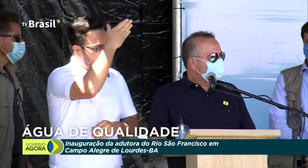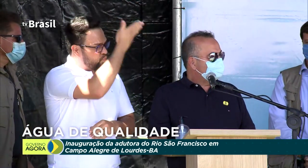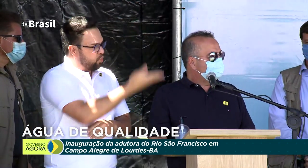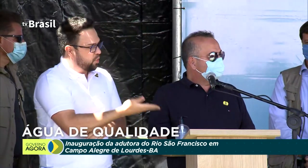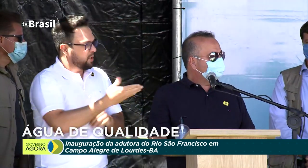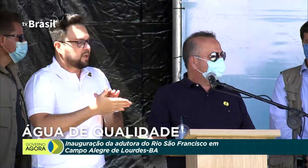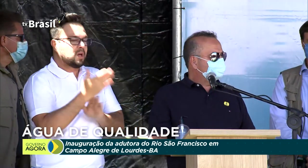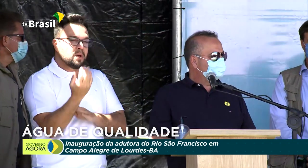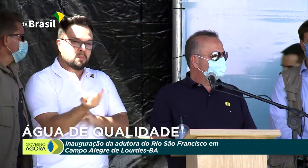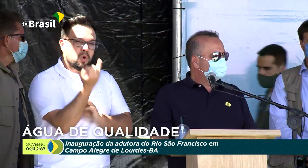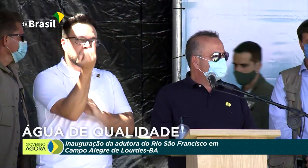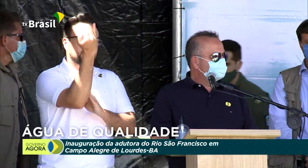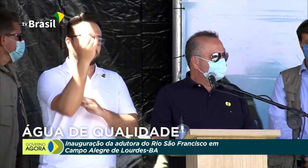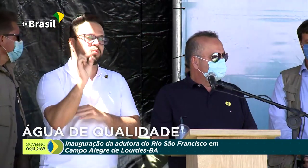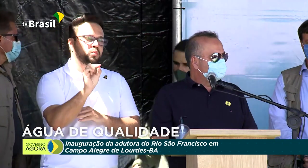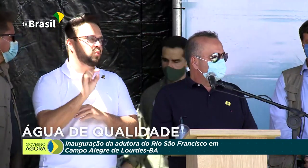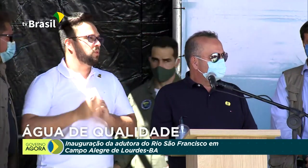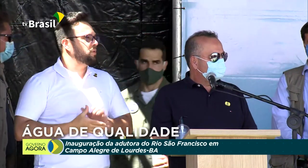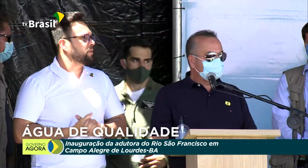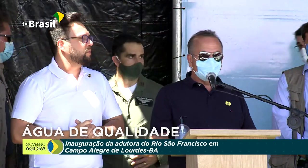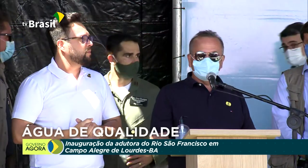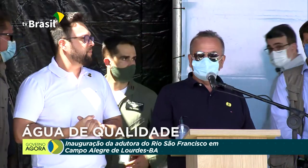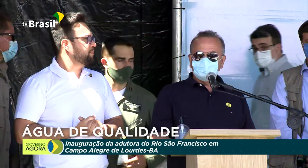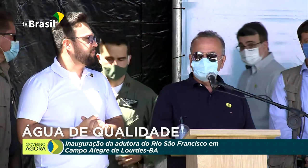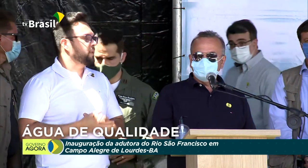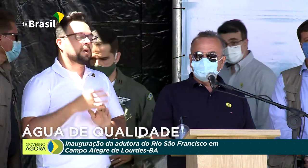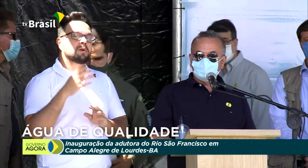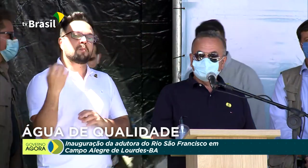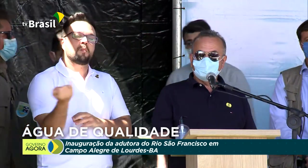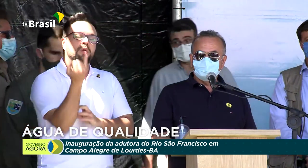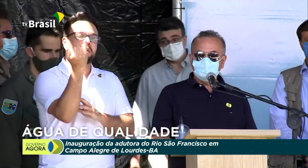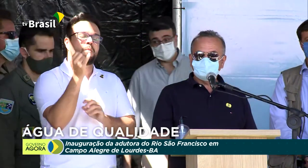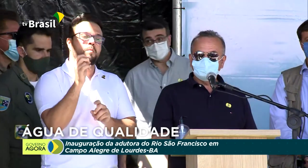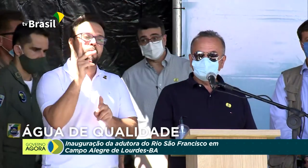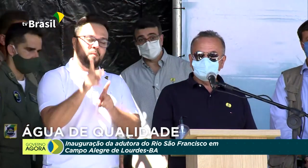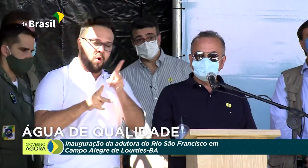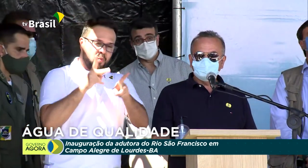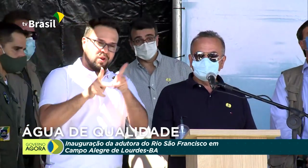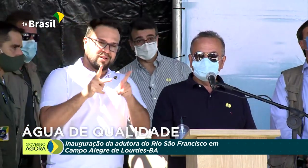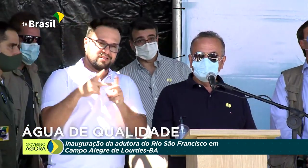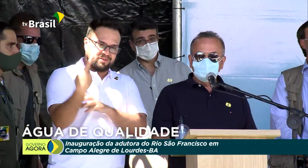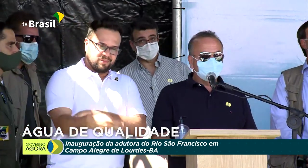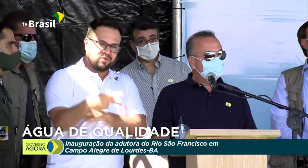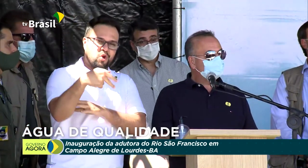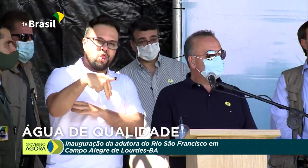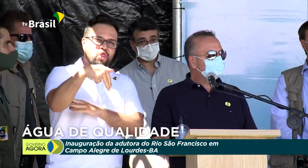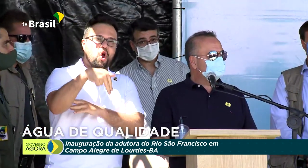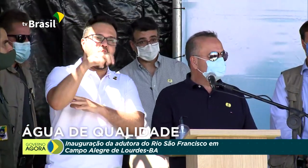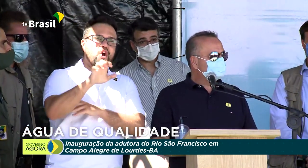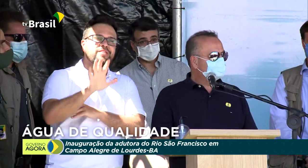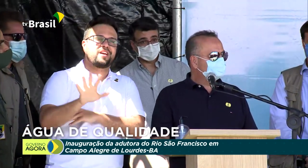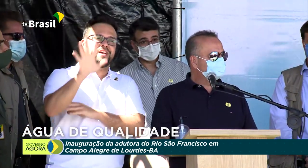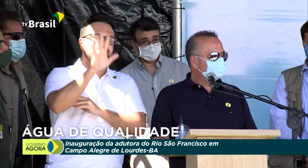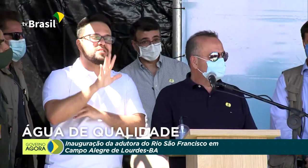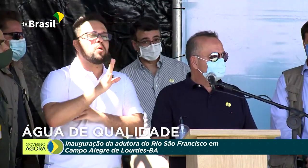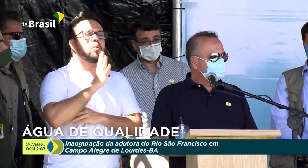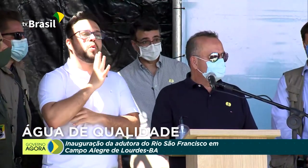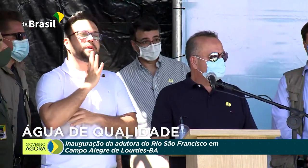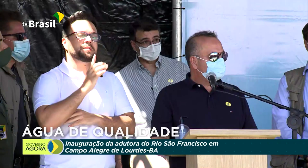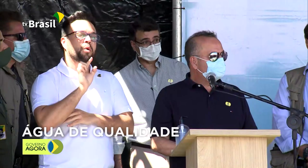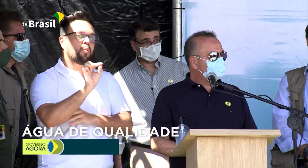é importante que a população do nosso nordeste tenha conhecimento